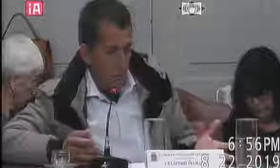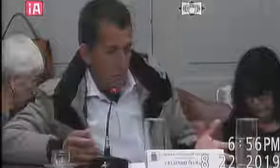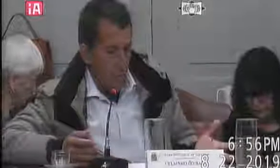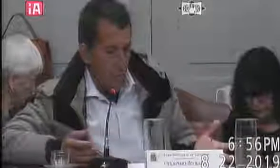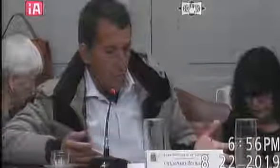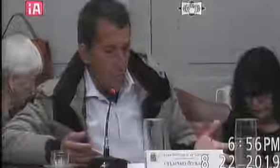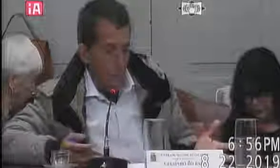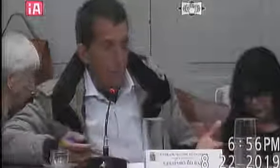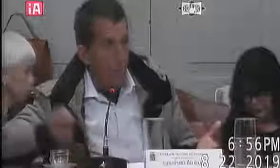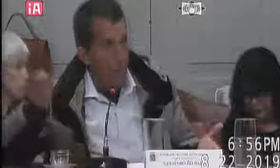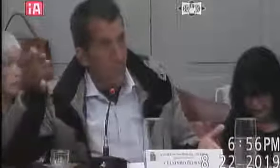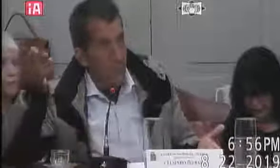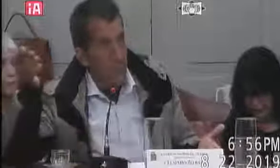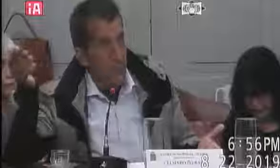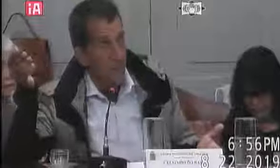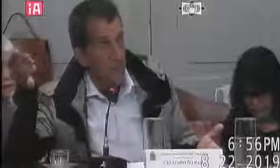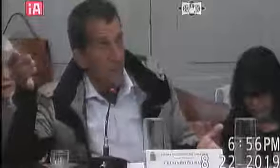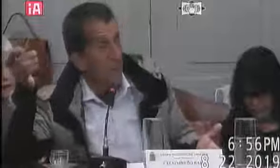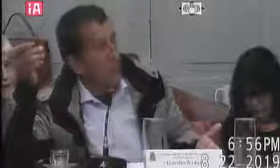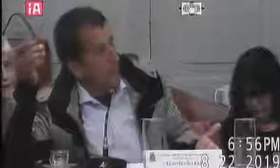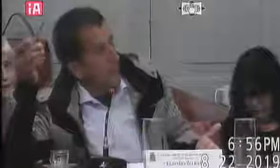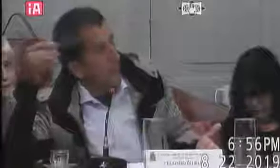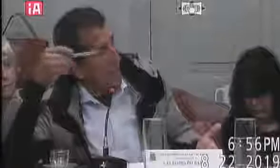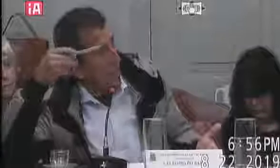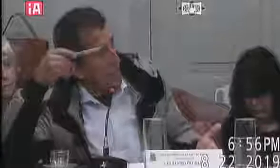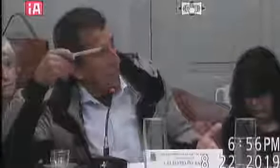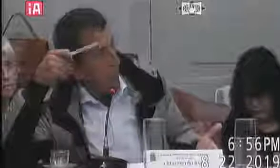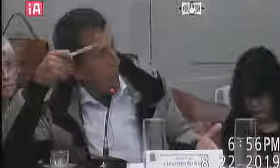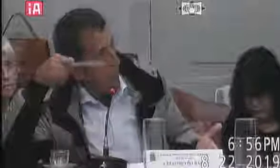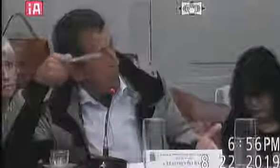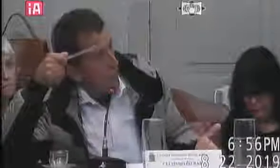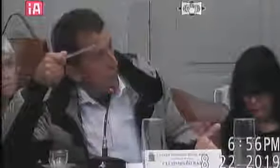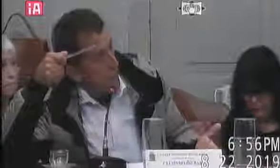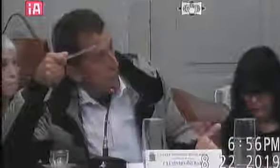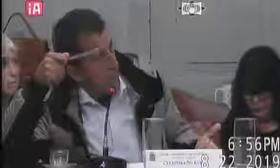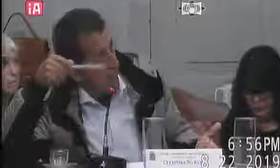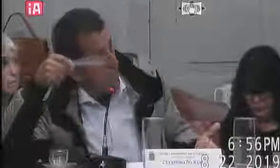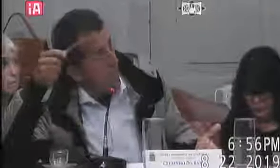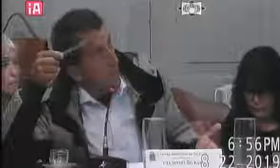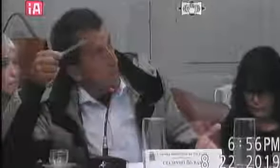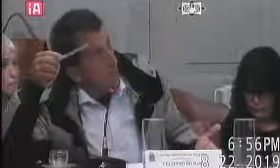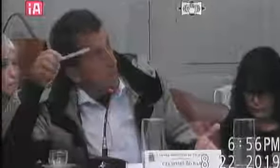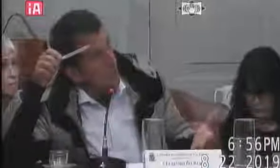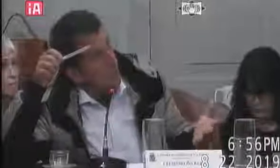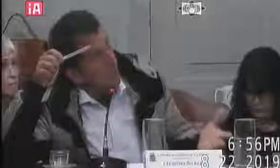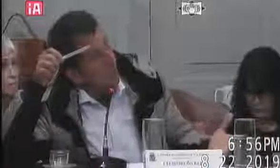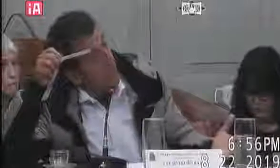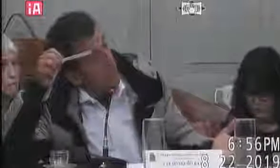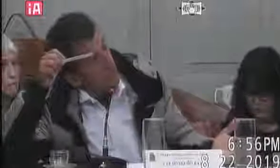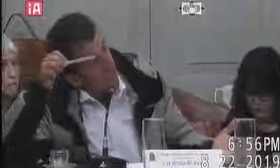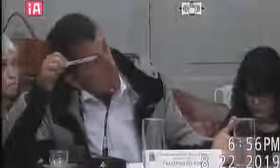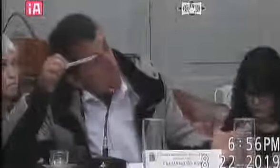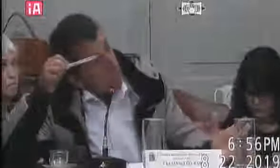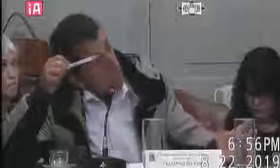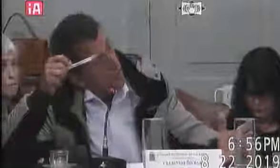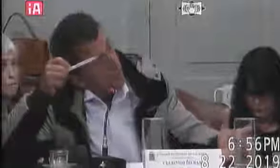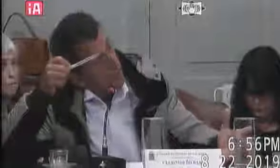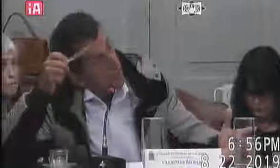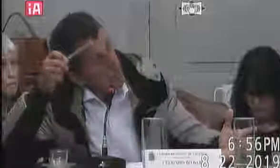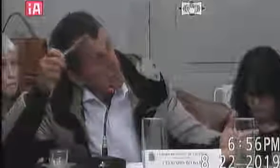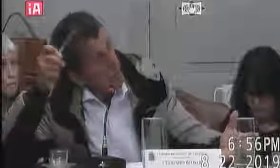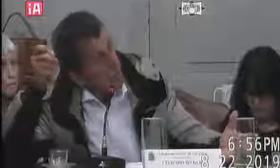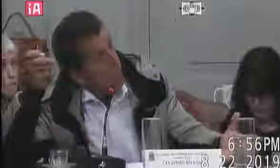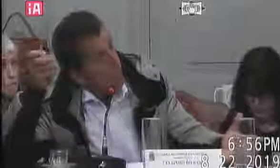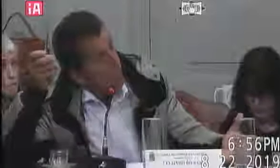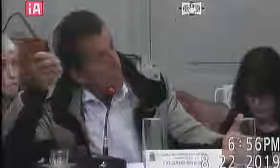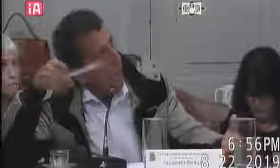Colégio eu essa semana teve muitas queimadas igual a senhora viu na nossa cidade e às vezes a gente vê às vezes a gente vê pessoas às